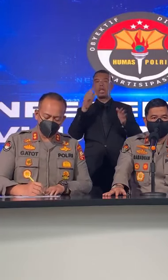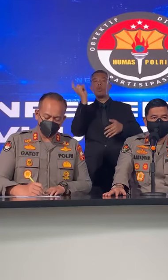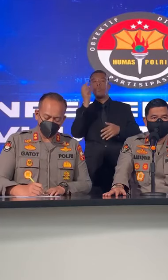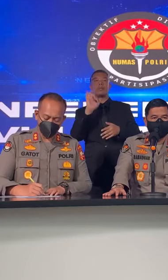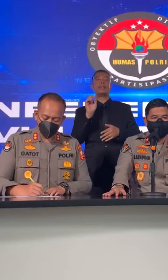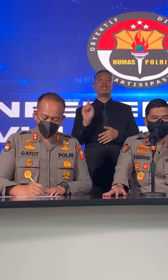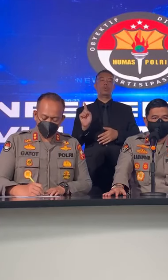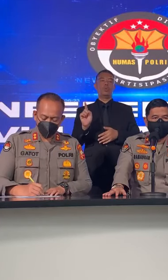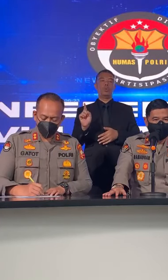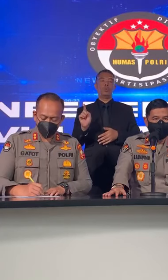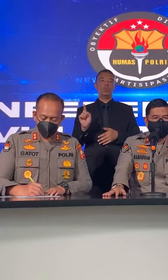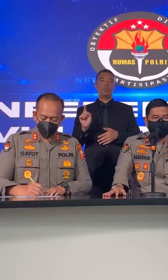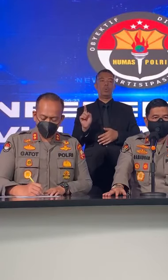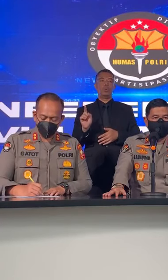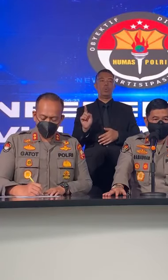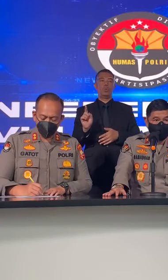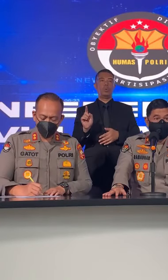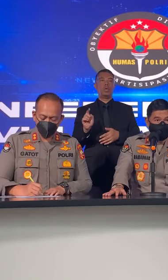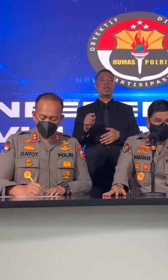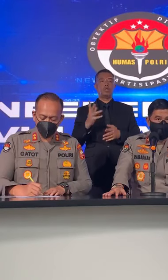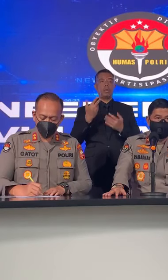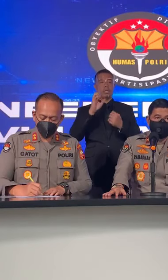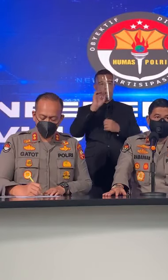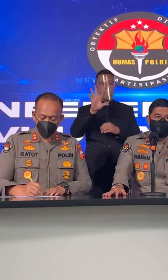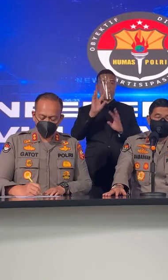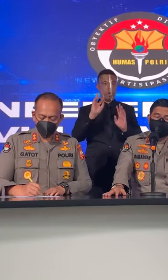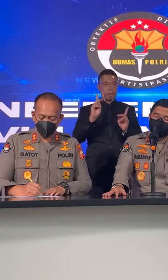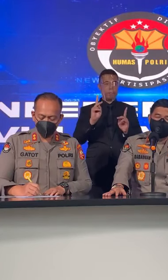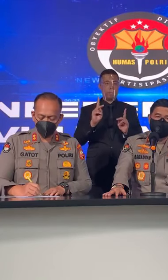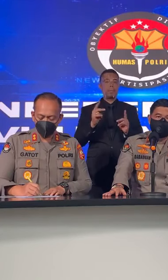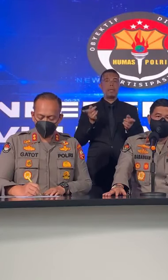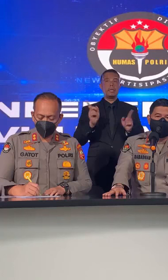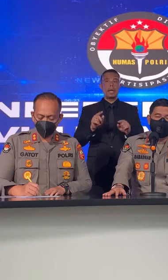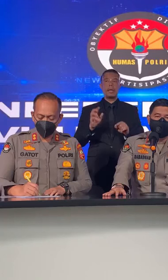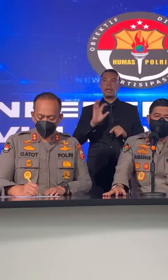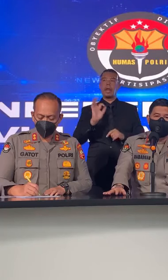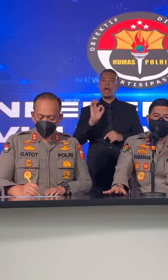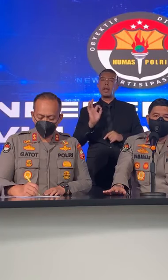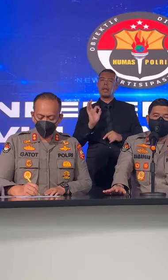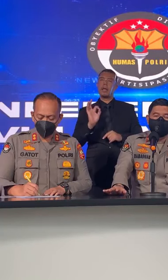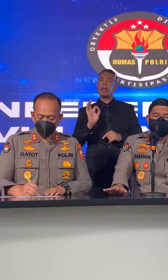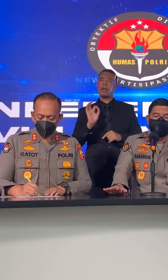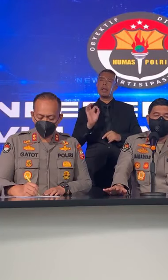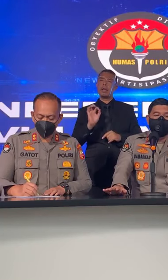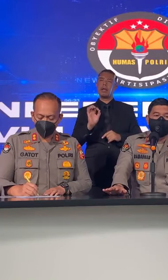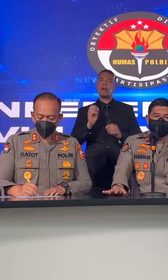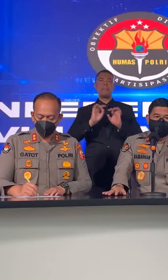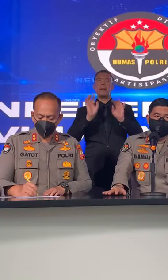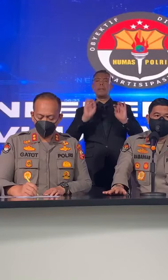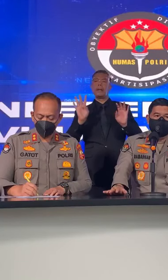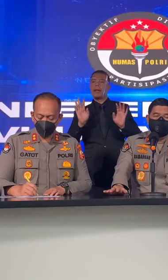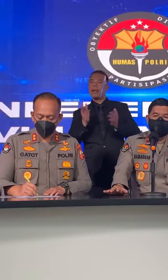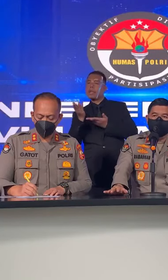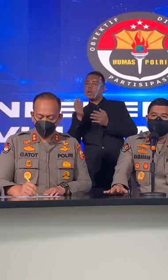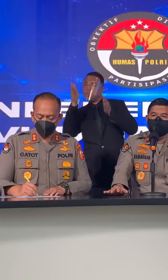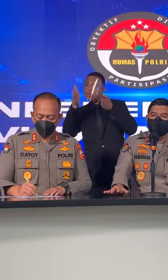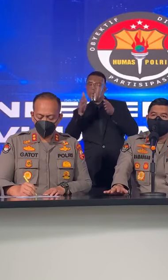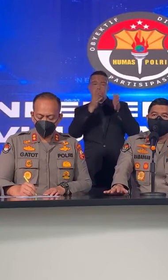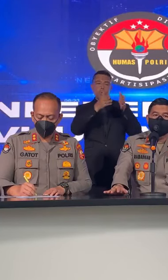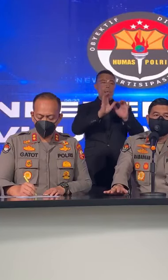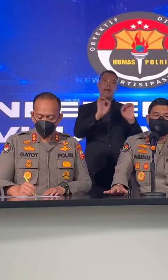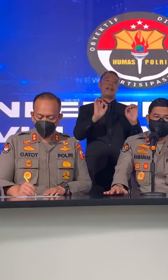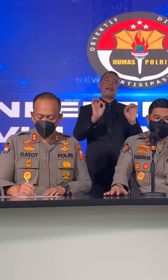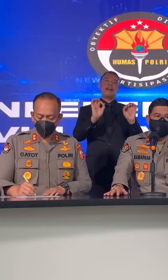Seperti Itu Ya Terjawab Jadi Tidak Ada Perbedaan Tidak Ada